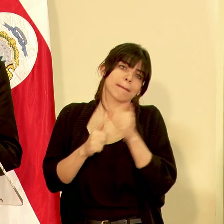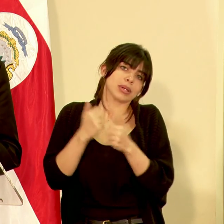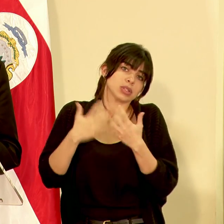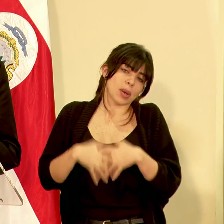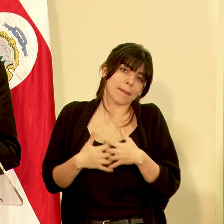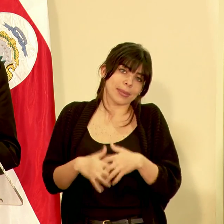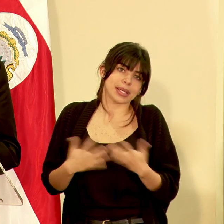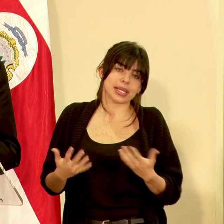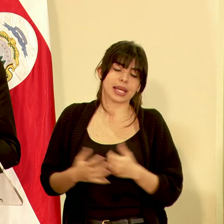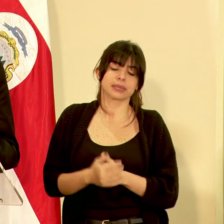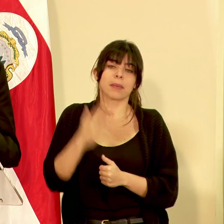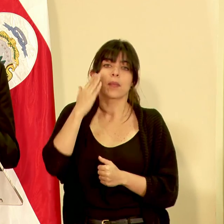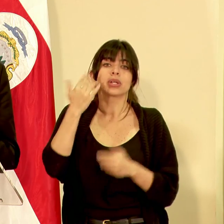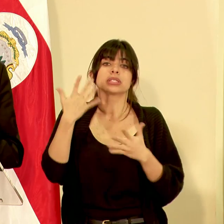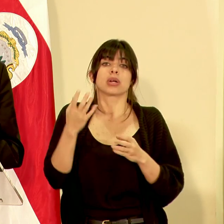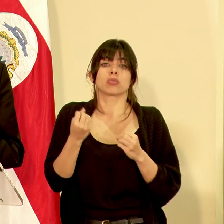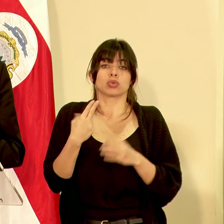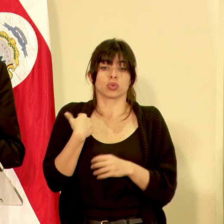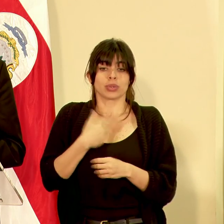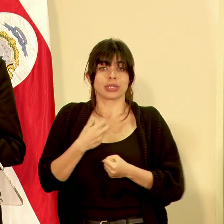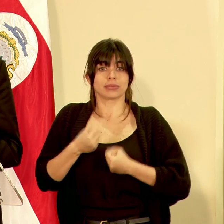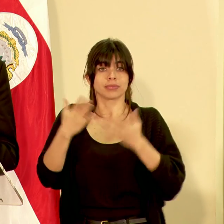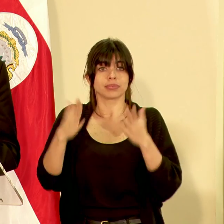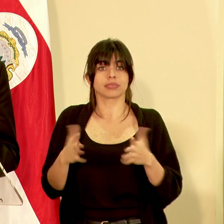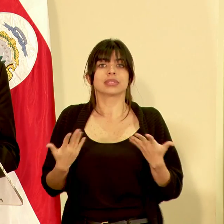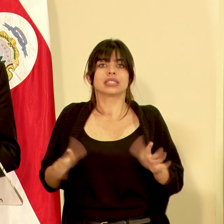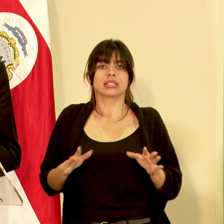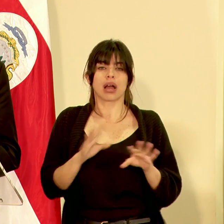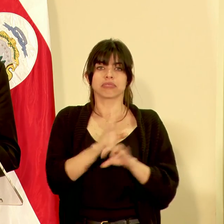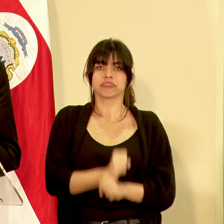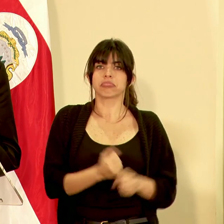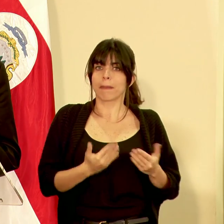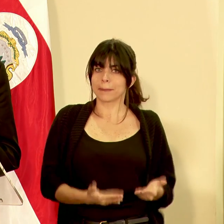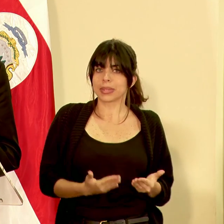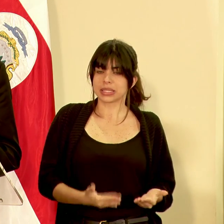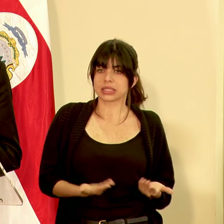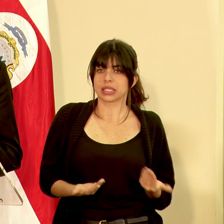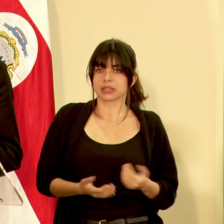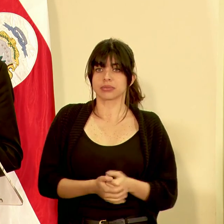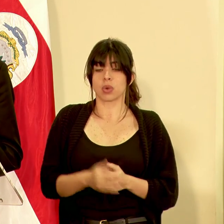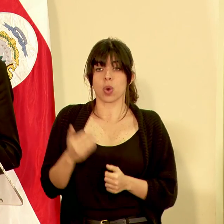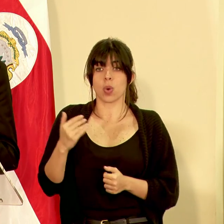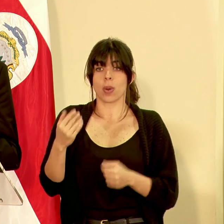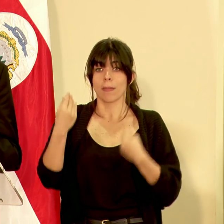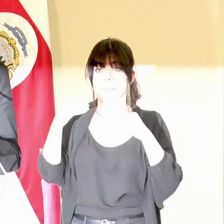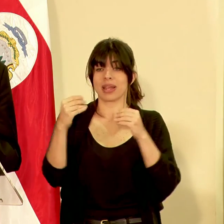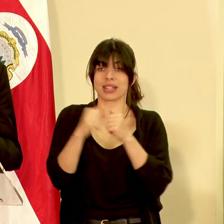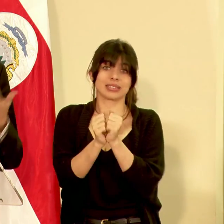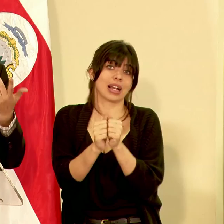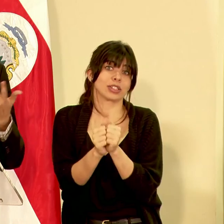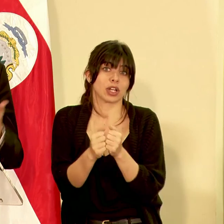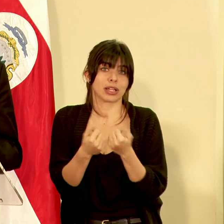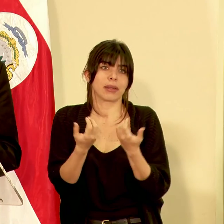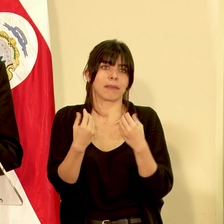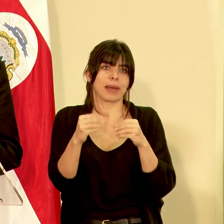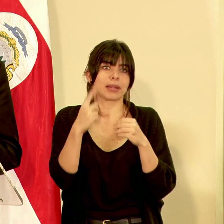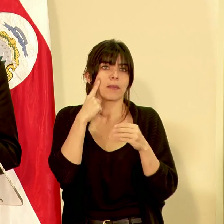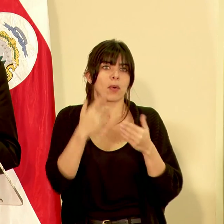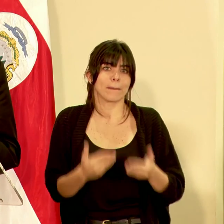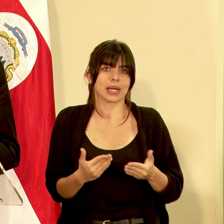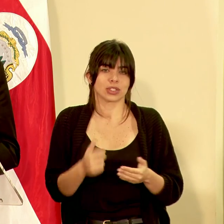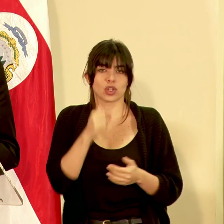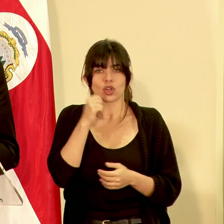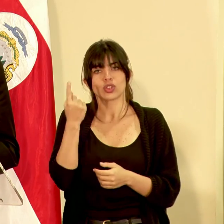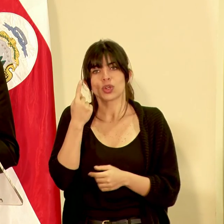compañías porque ya muchos de nuestros exportadores de por sí ya pesan es decir cuando uno vende chayotes uno vende por peso no